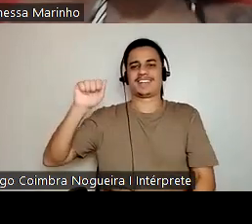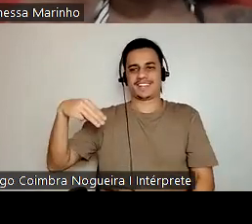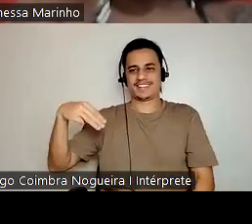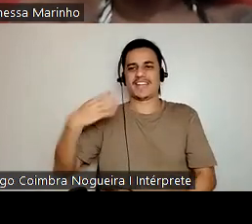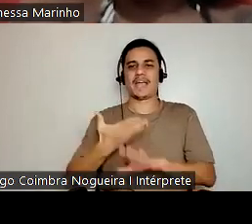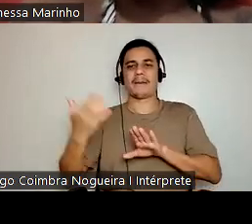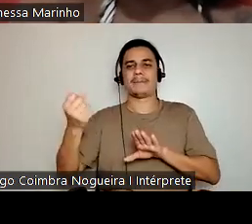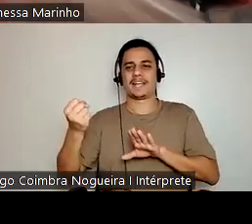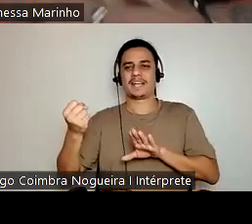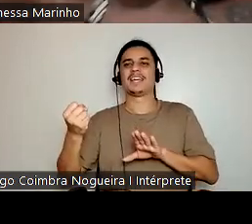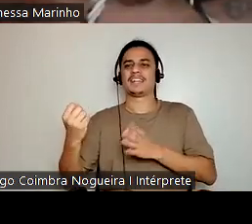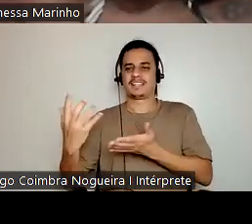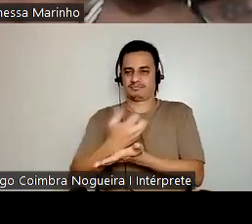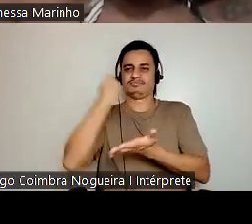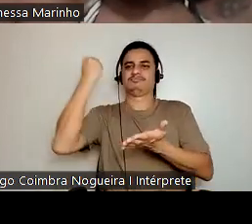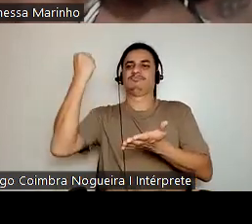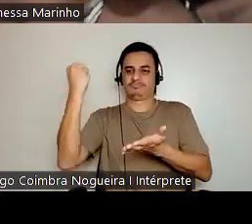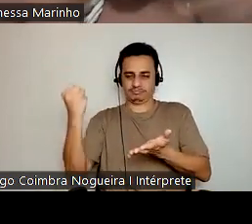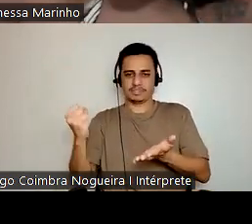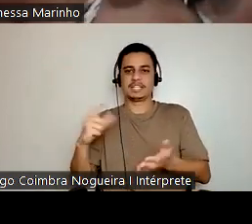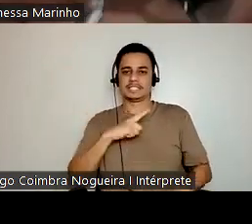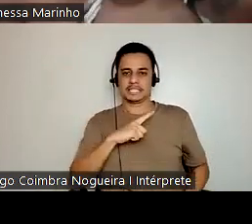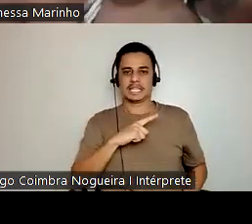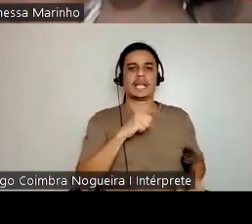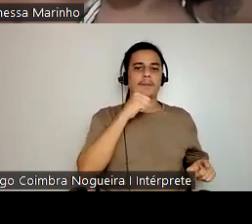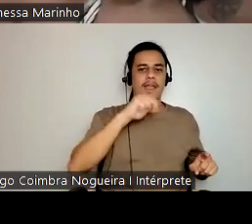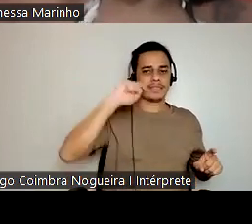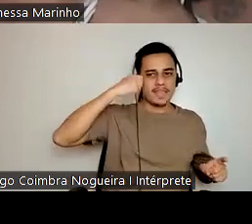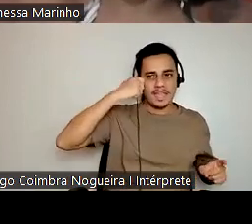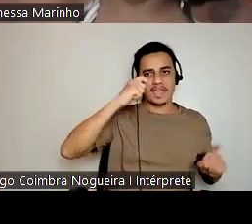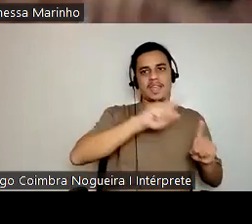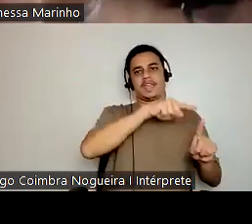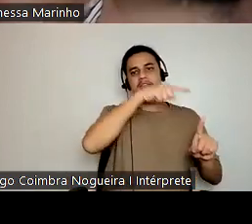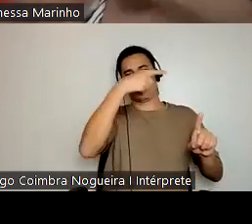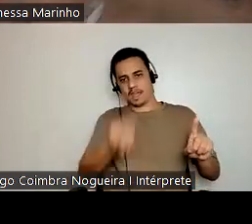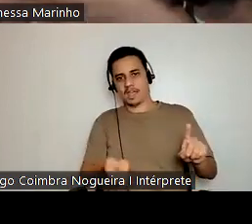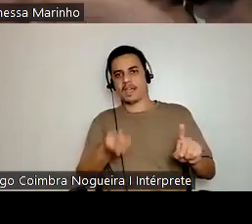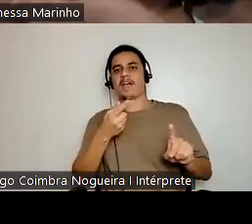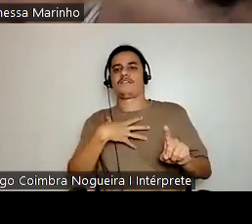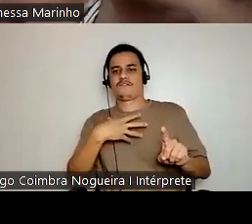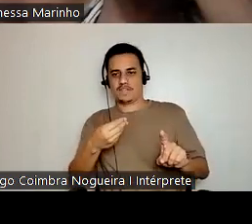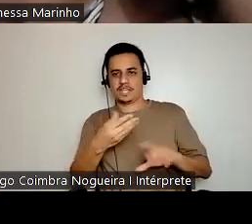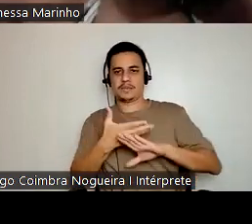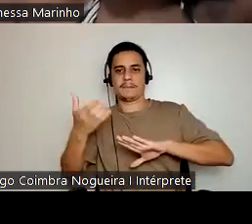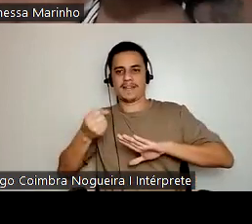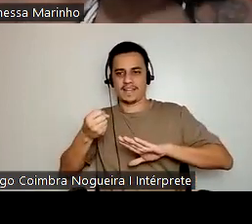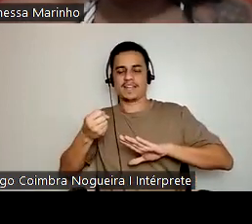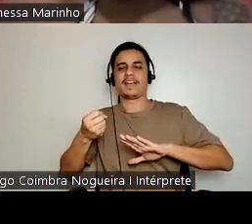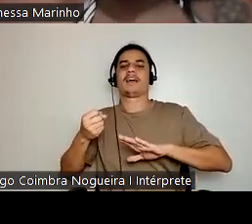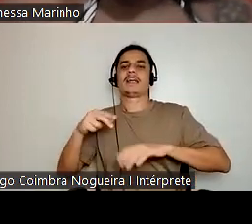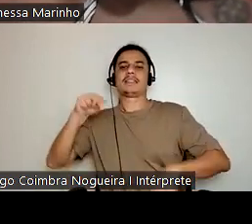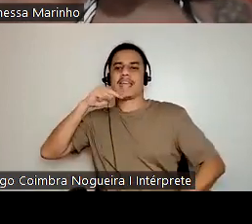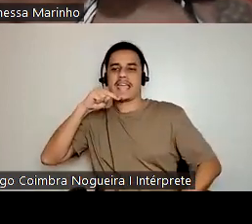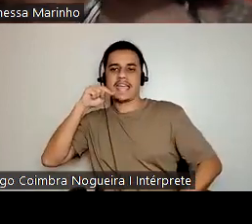uma avó negra, uma filha mestiça, a filha tem um filho com um homem branco e ela vê o neto nascer mais